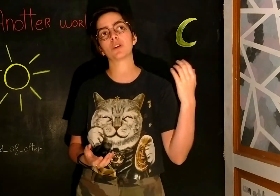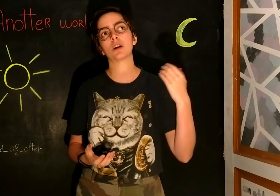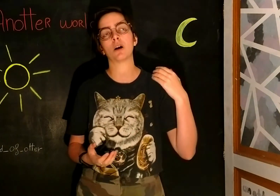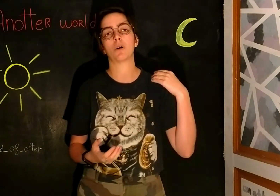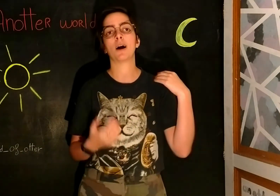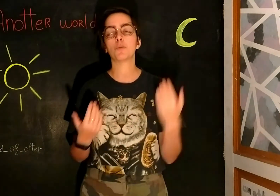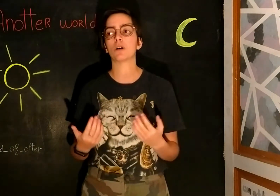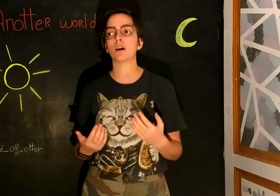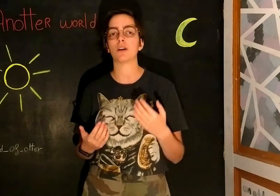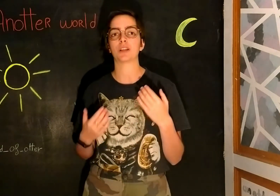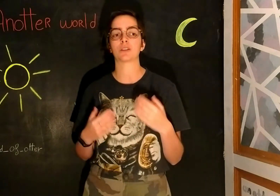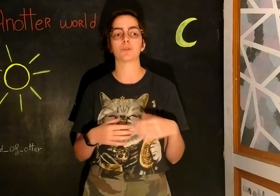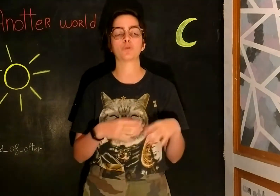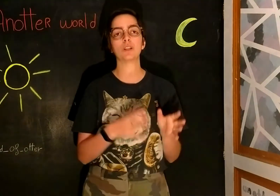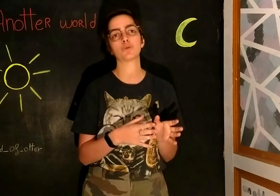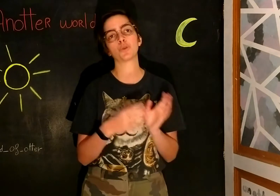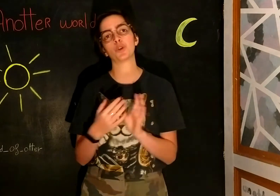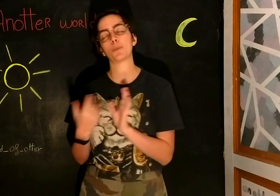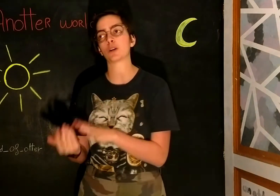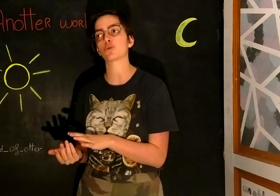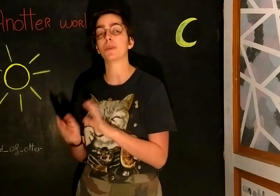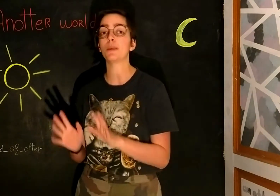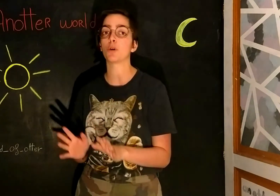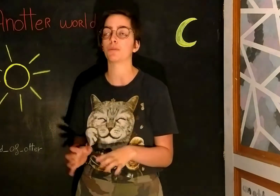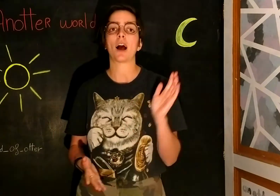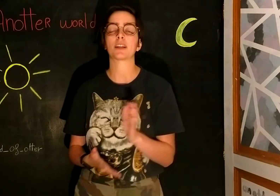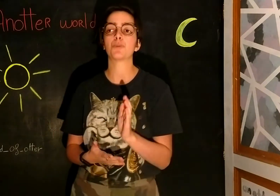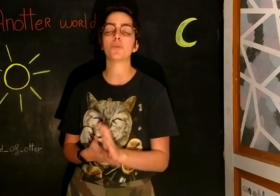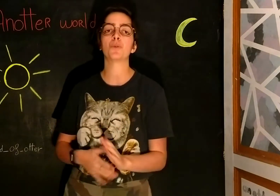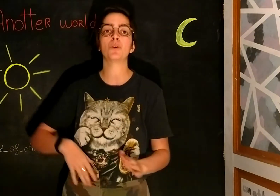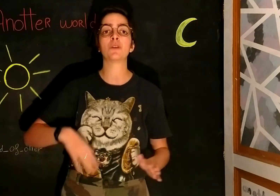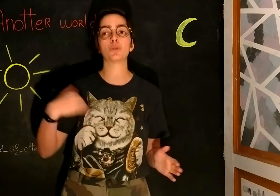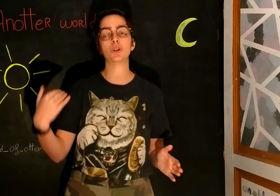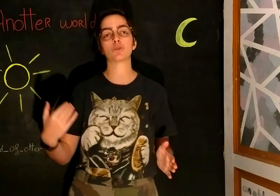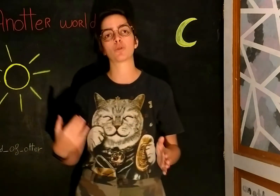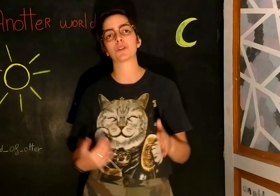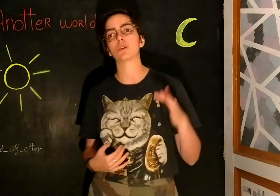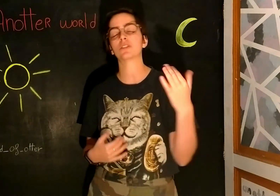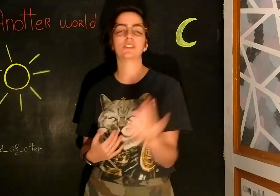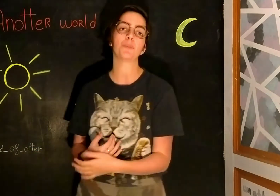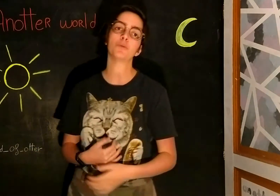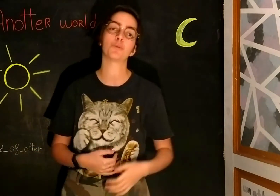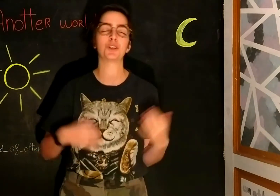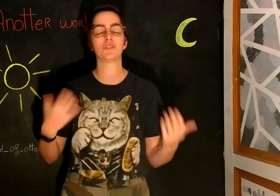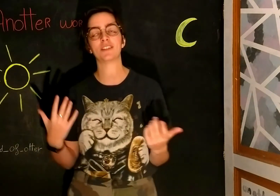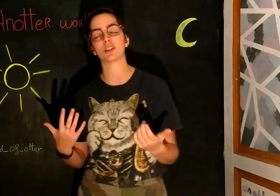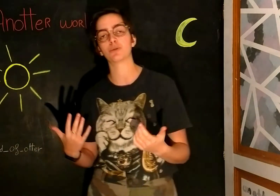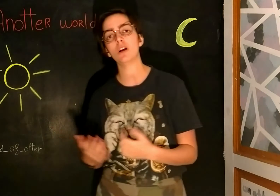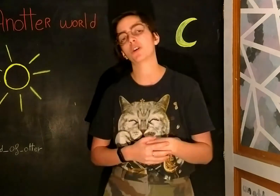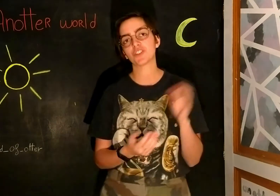'est de voir en un mois, avec tous les jours, une heure par jour minimum, à quel point on peut évoluer dans une compétence. Si ça peut vous motiver, c'est cool. Moi, je